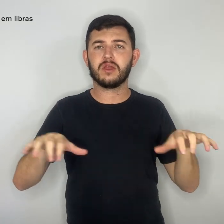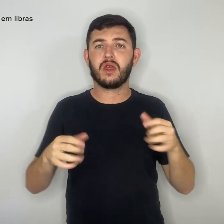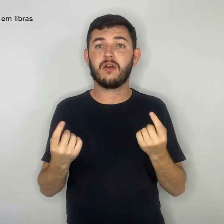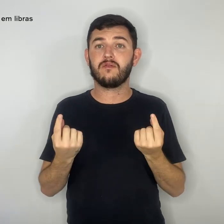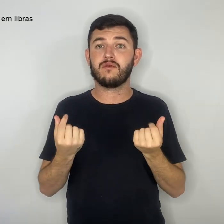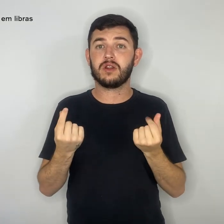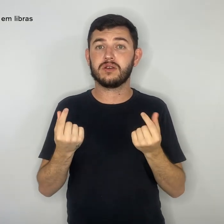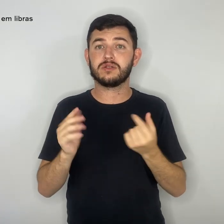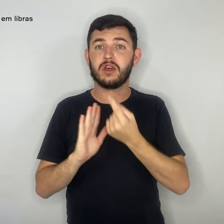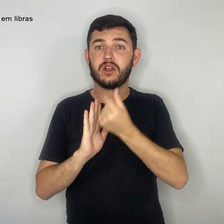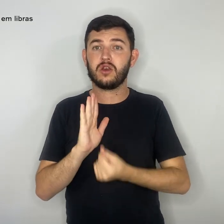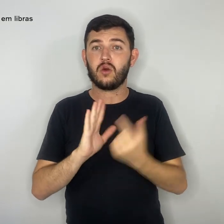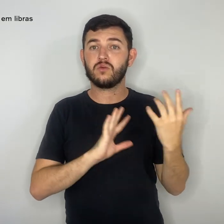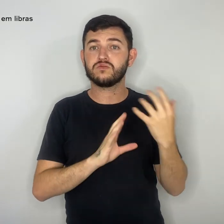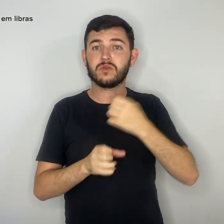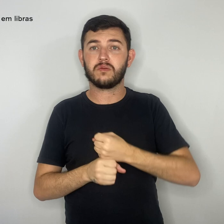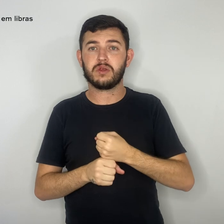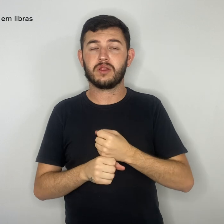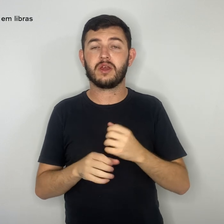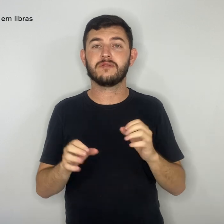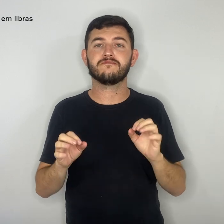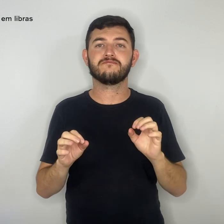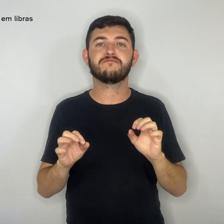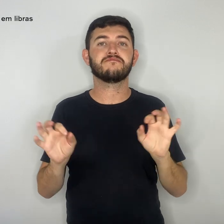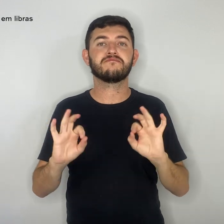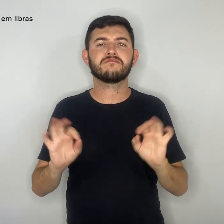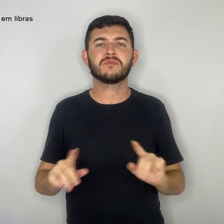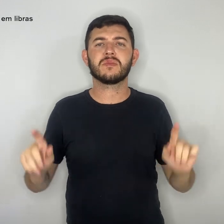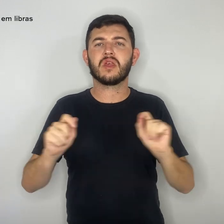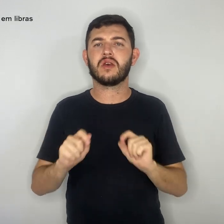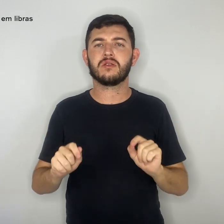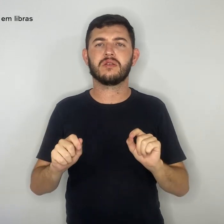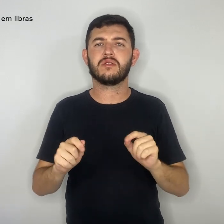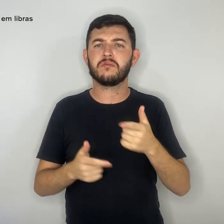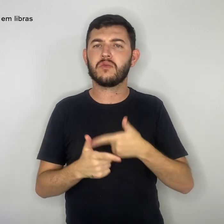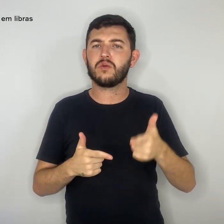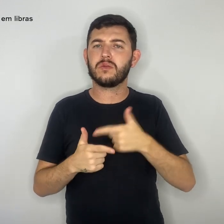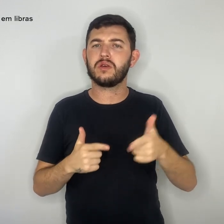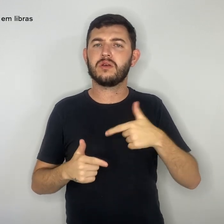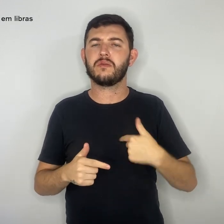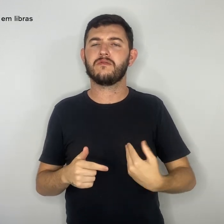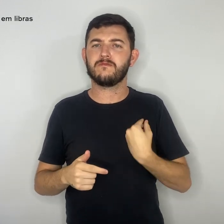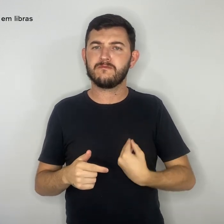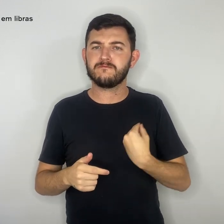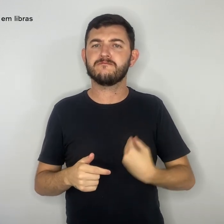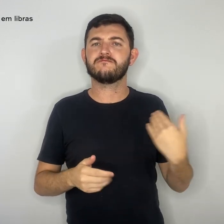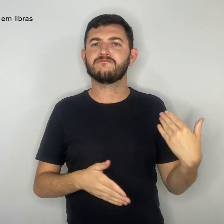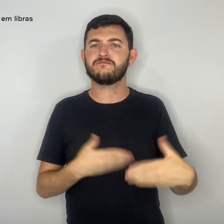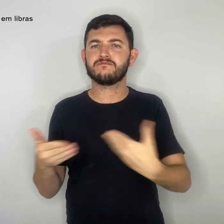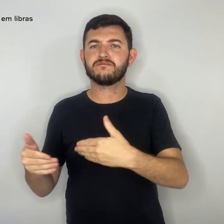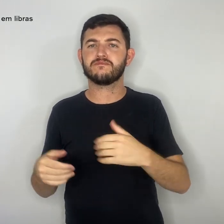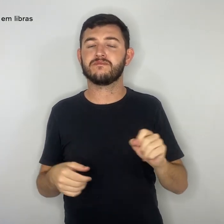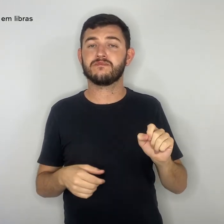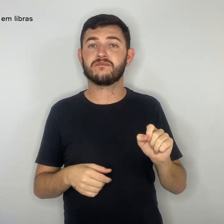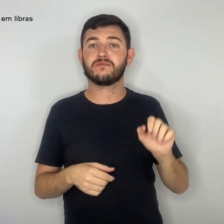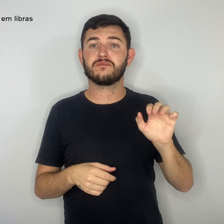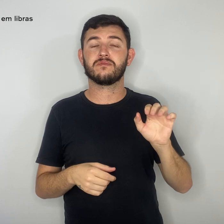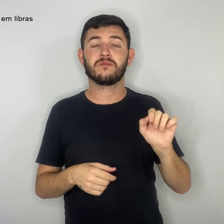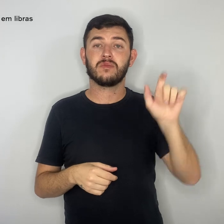Orçamentária e enfrentam todo tipo de problema. Fernandes verificou pessoalmente